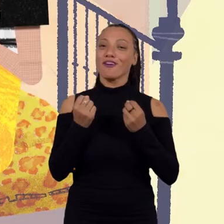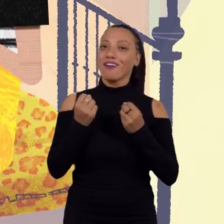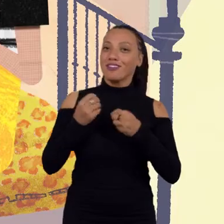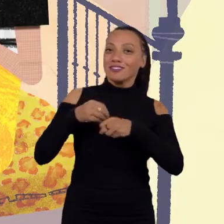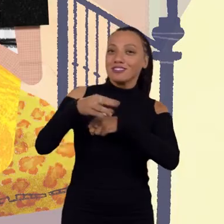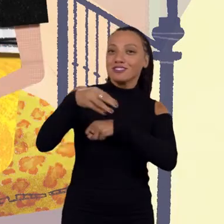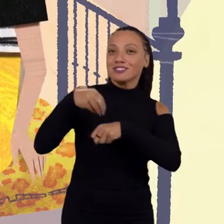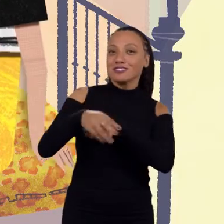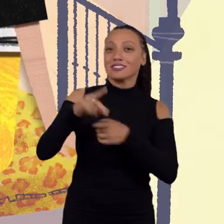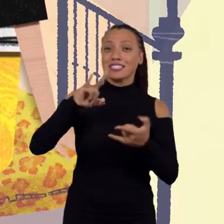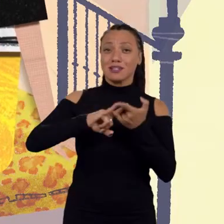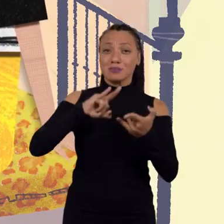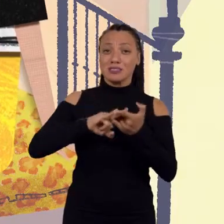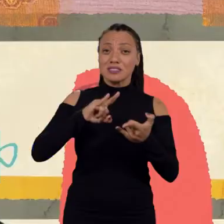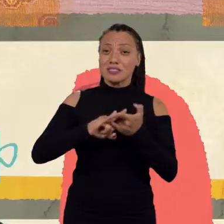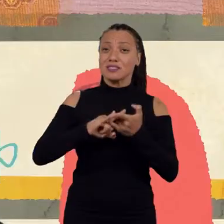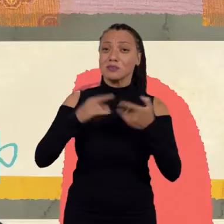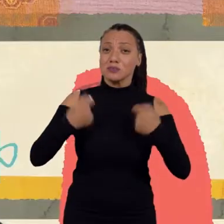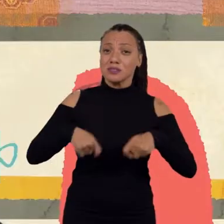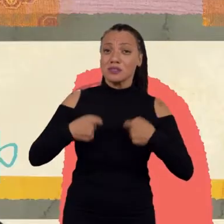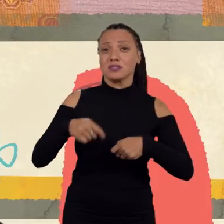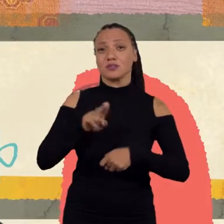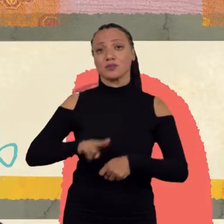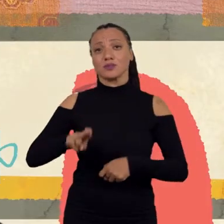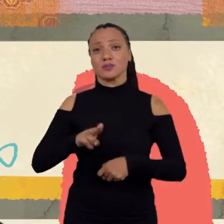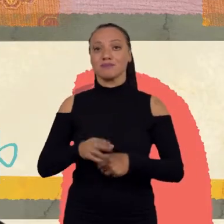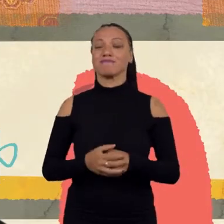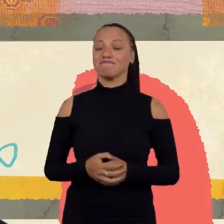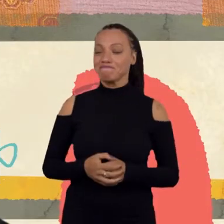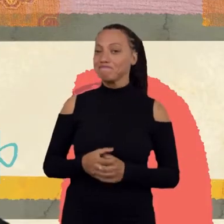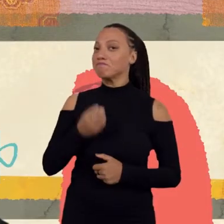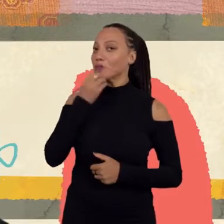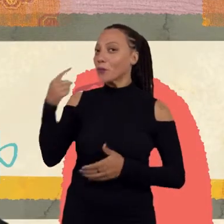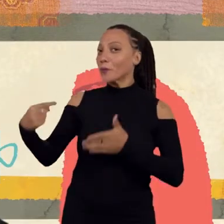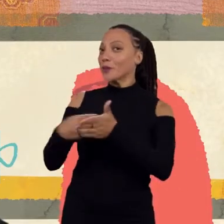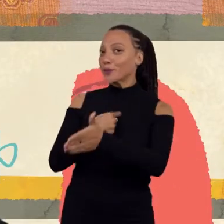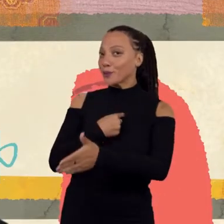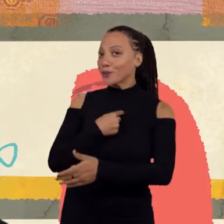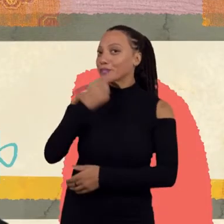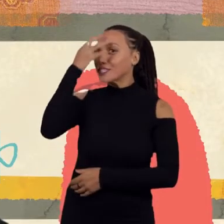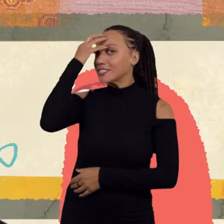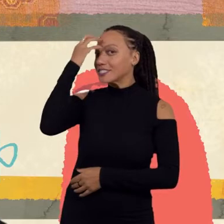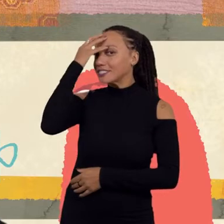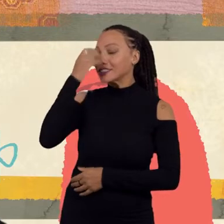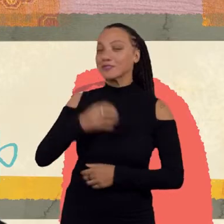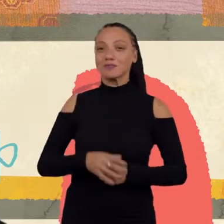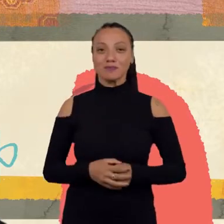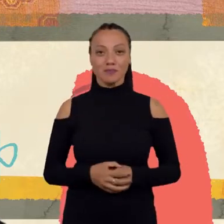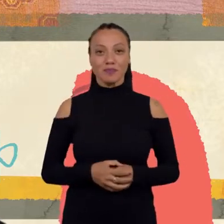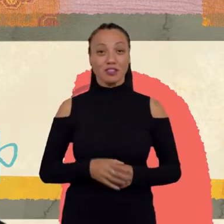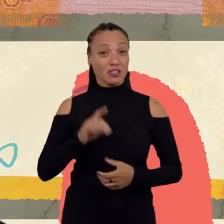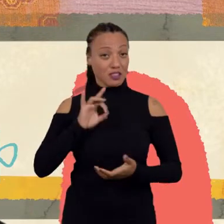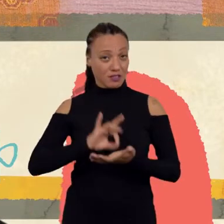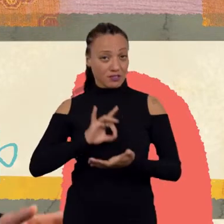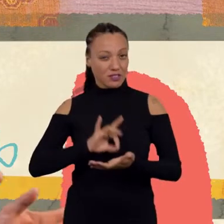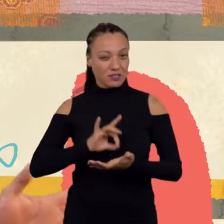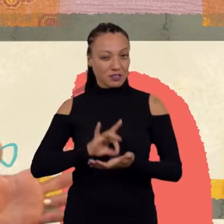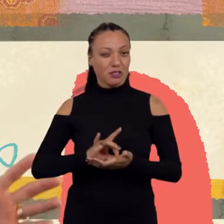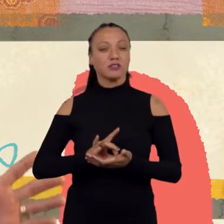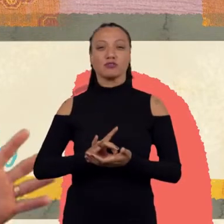Muito boa pergunta, Três. É, na verdade, o adolescente, nessa fase